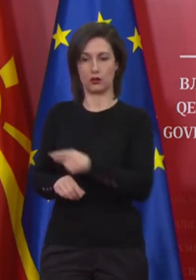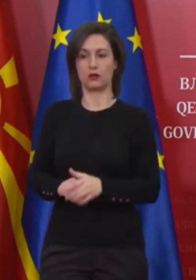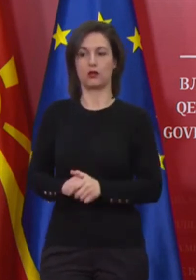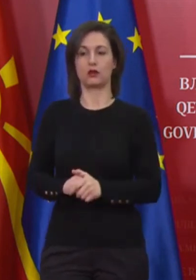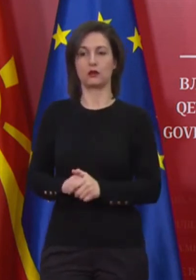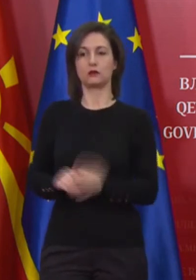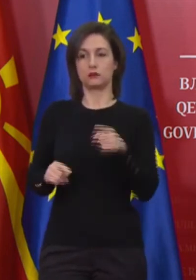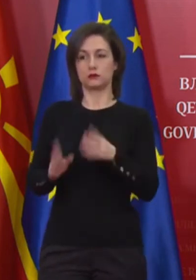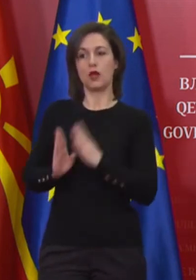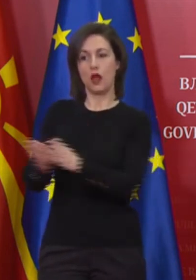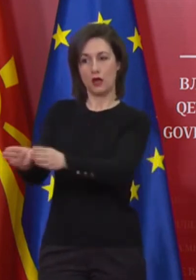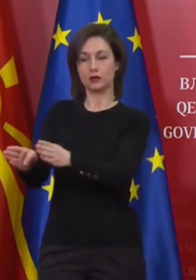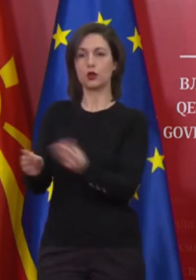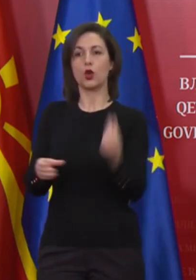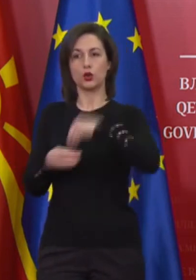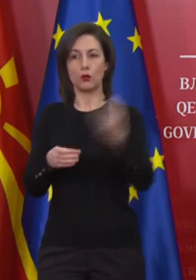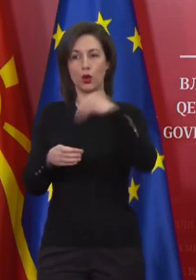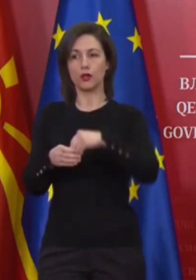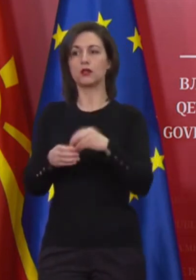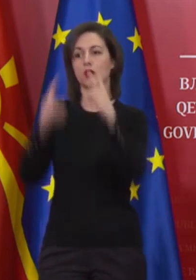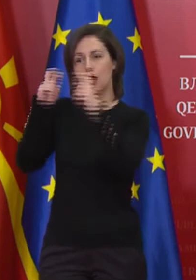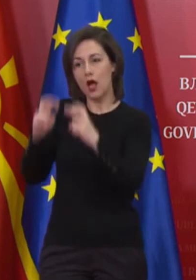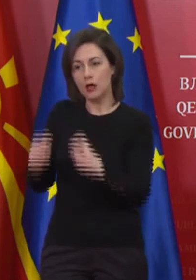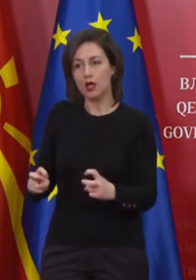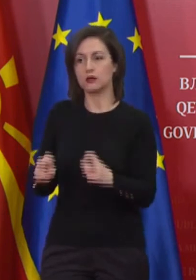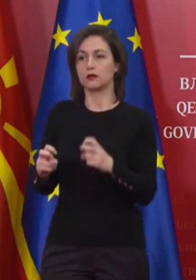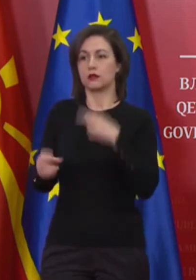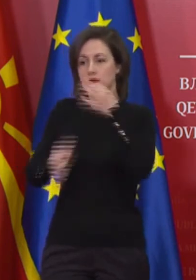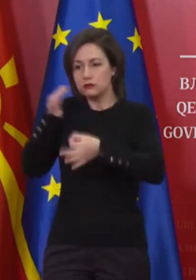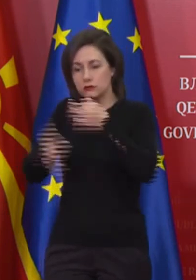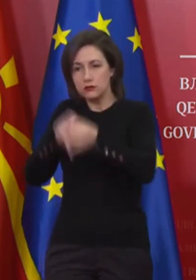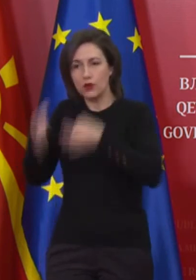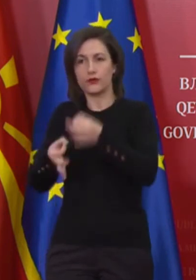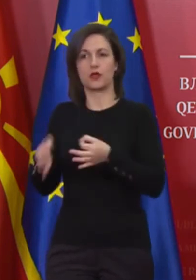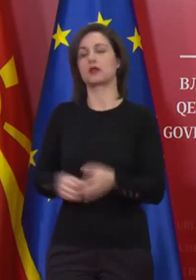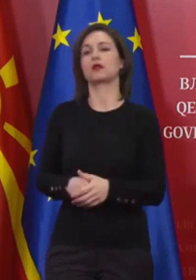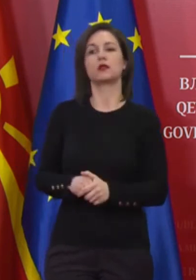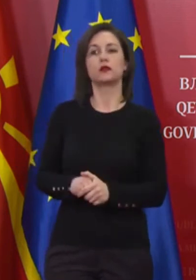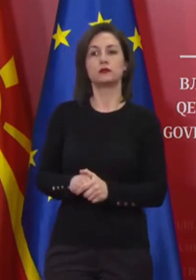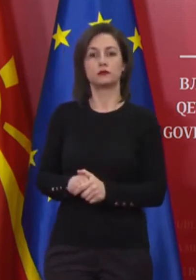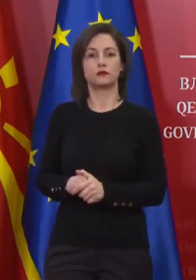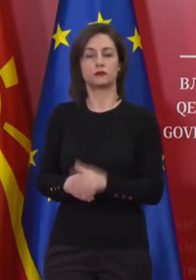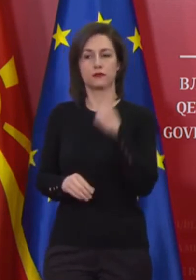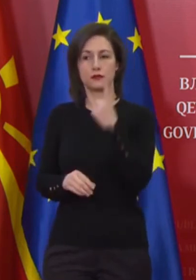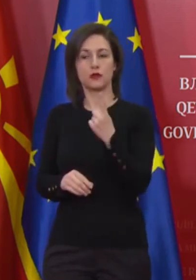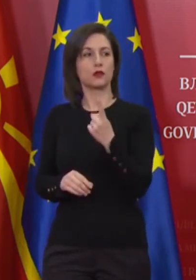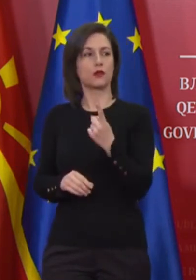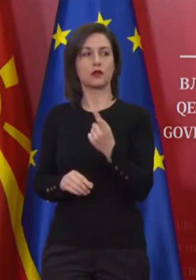насока на дополнителни анализи, проверки, евентуално индикација за